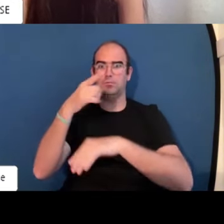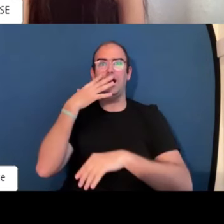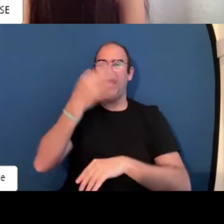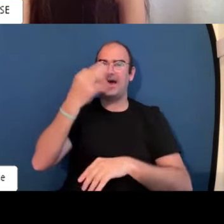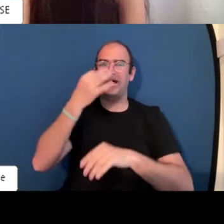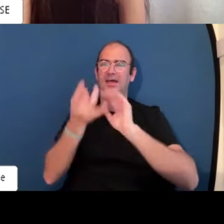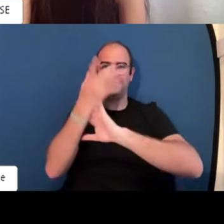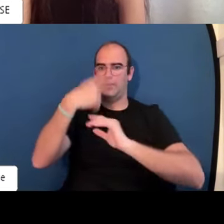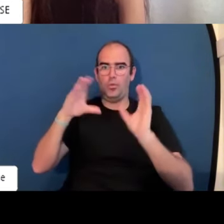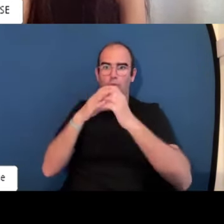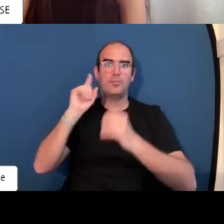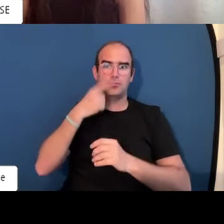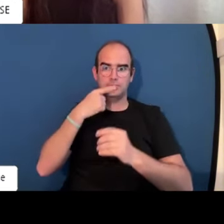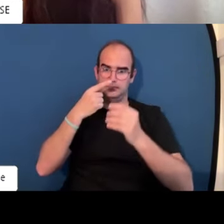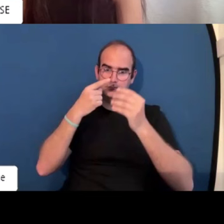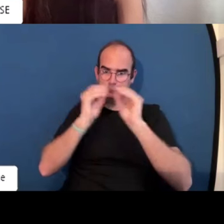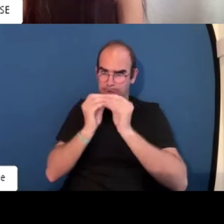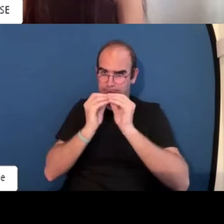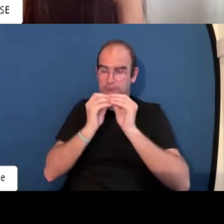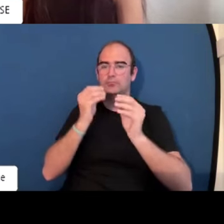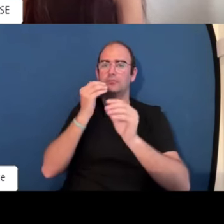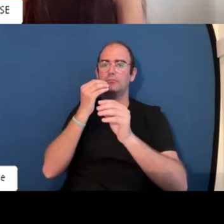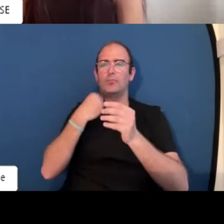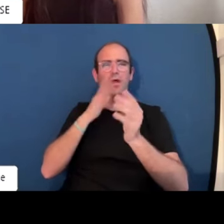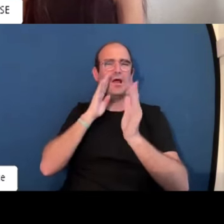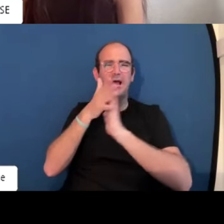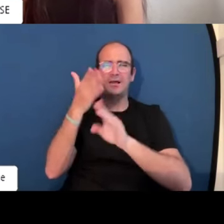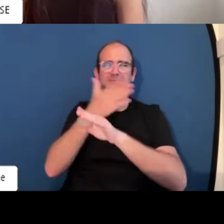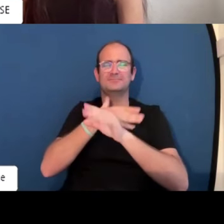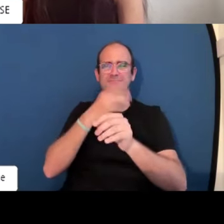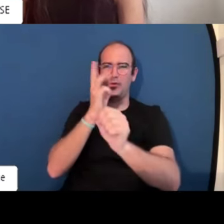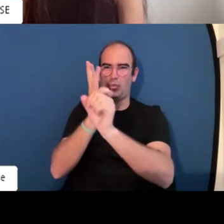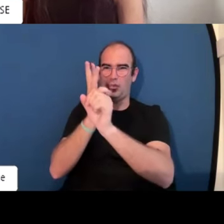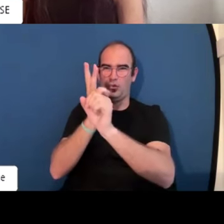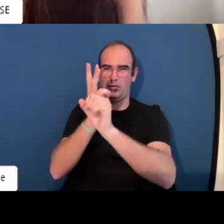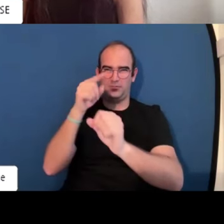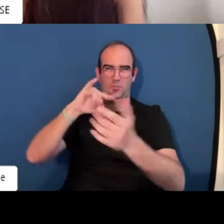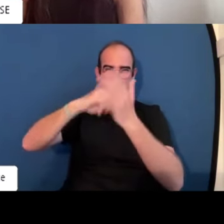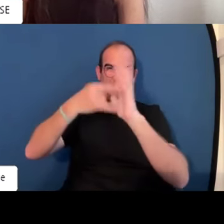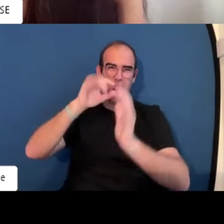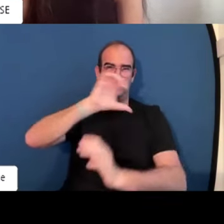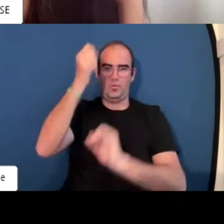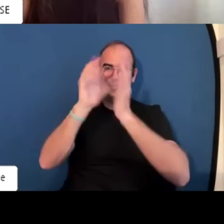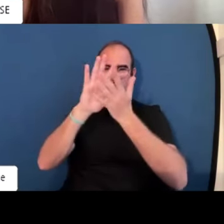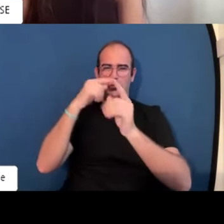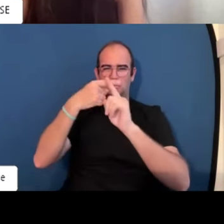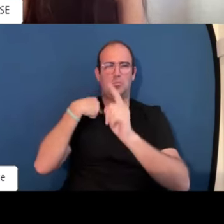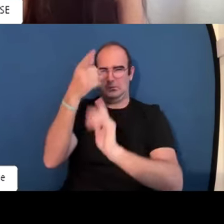aquí he puesto un QR de una guía laboral elaborada por un grupo de personas sordas